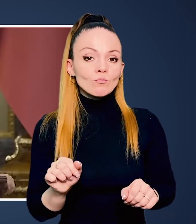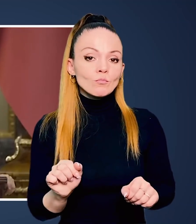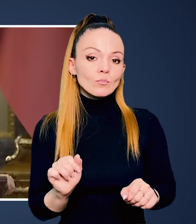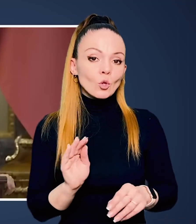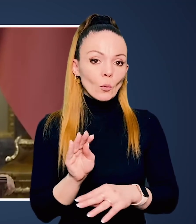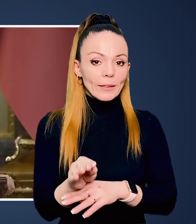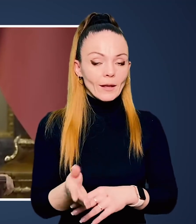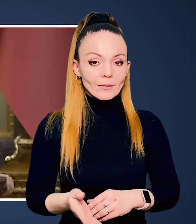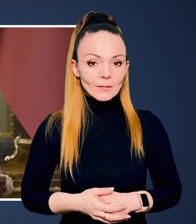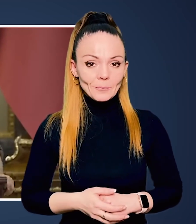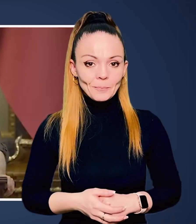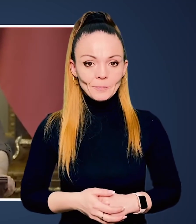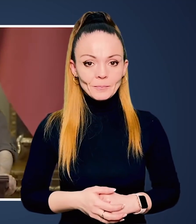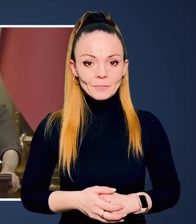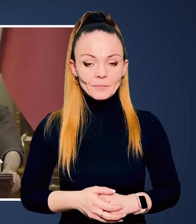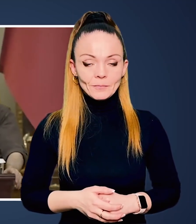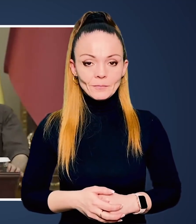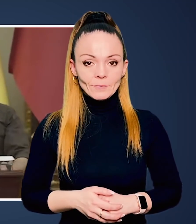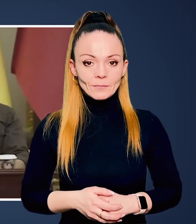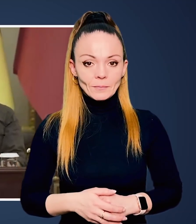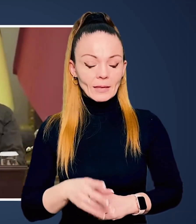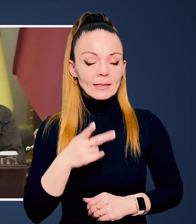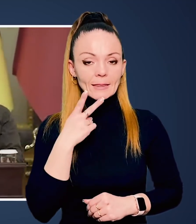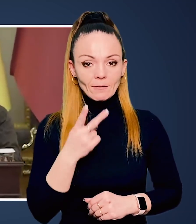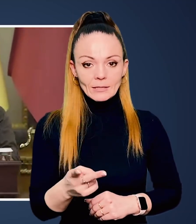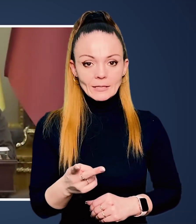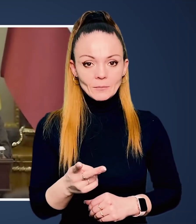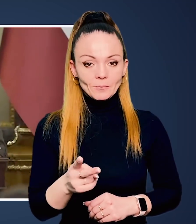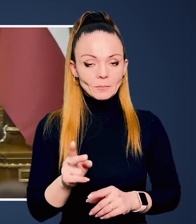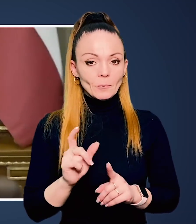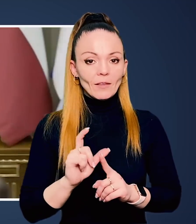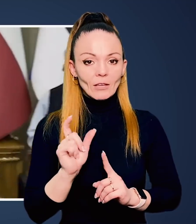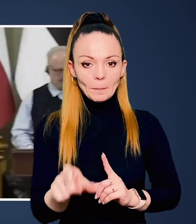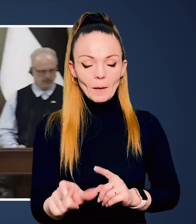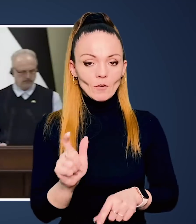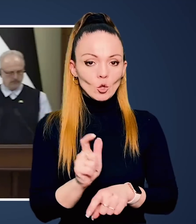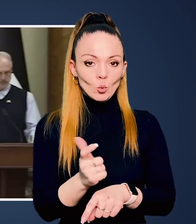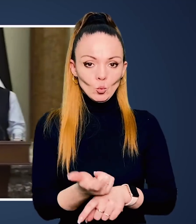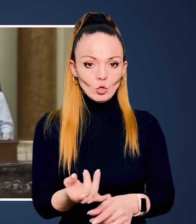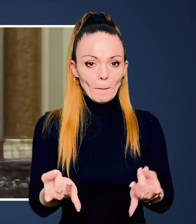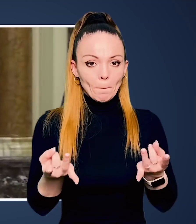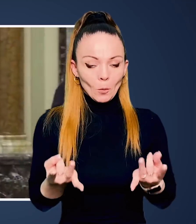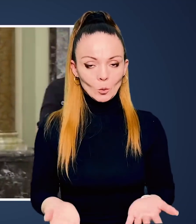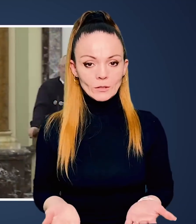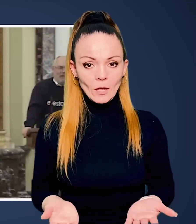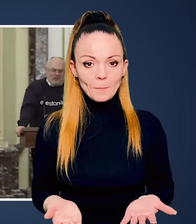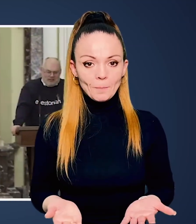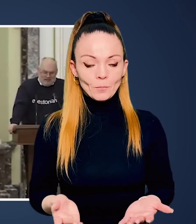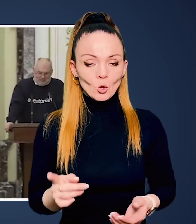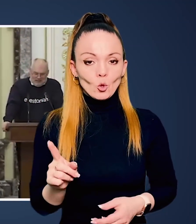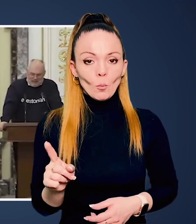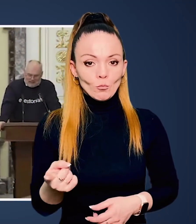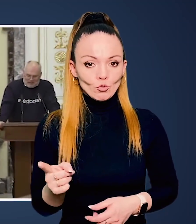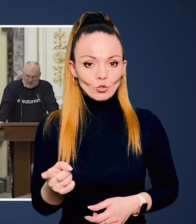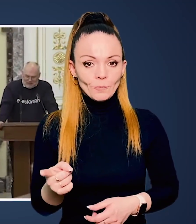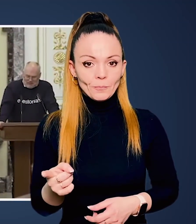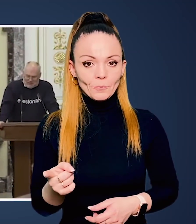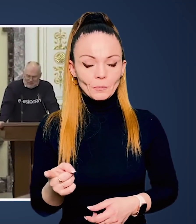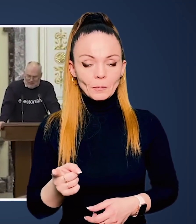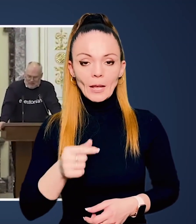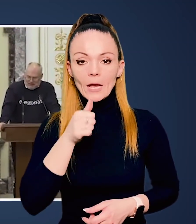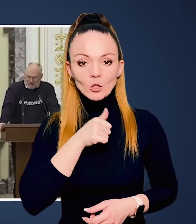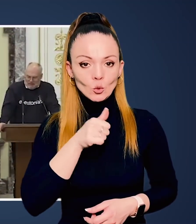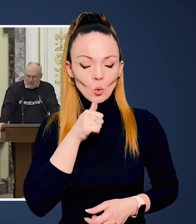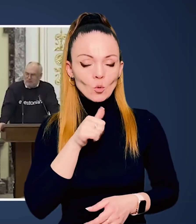Якщо хтось ще, може хтось щось додати, ну, дивіться, відповідь дуже